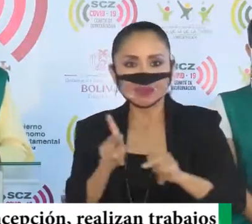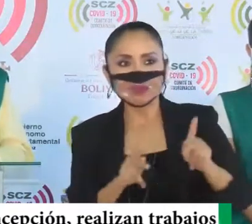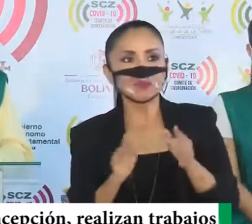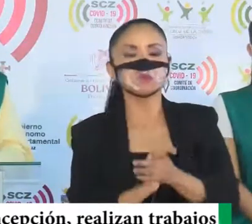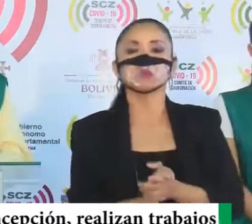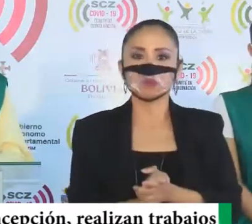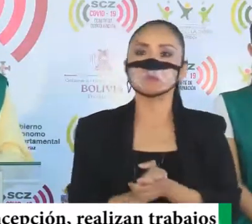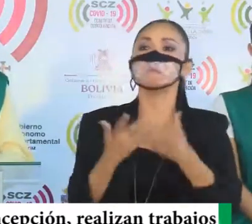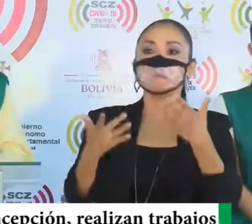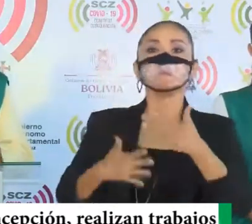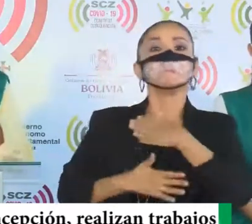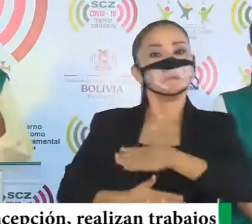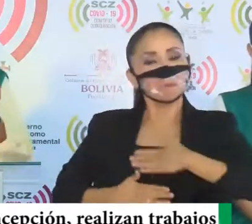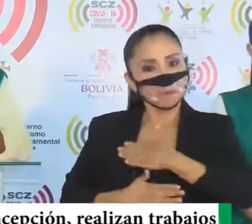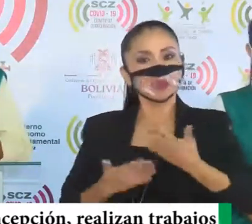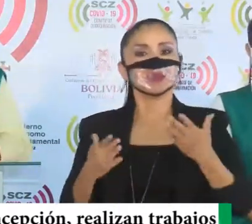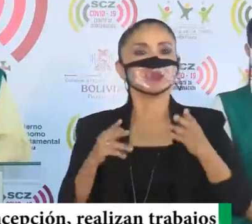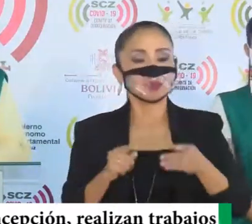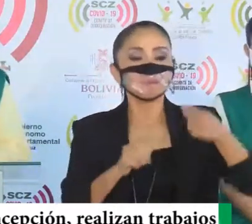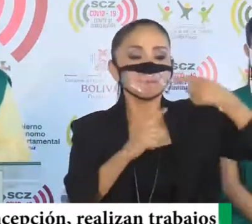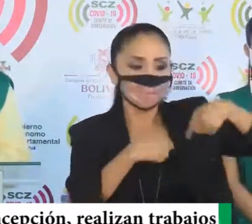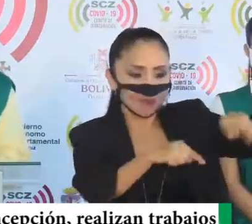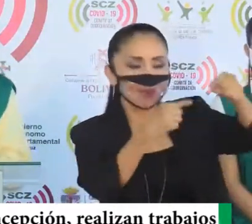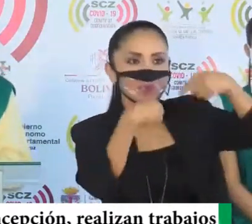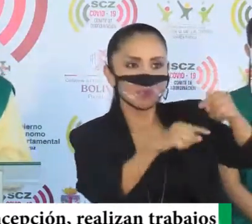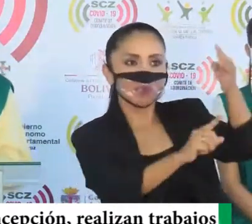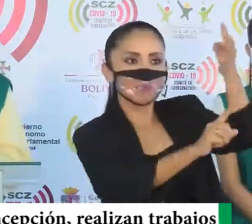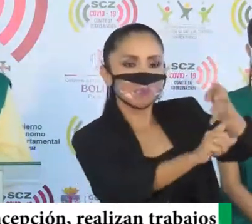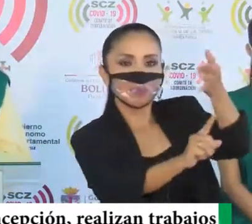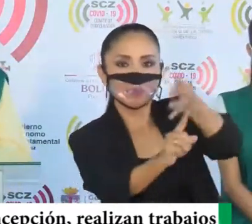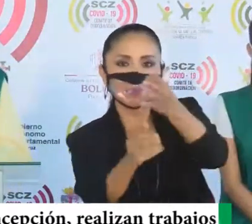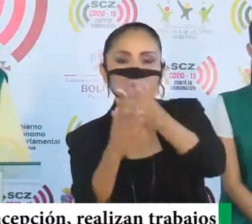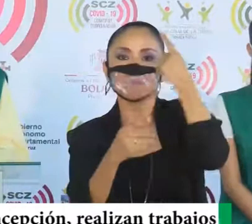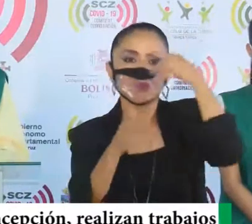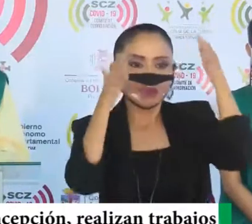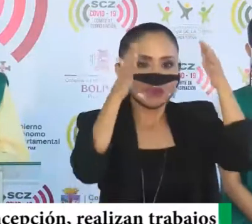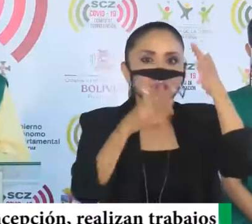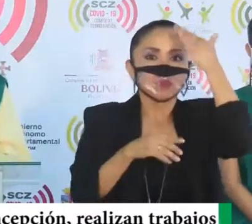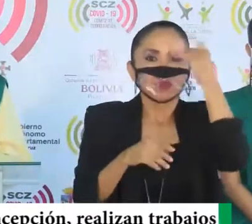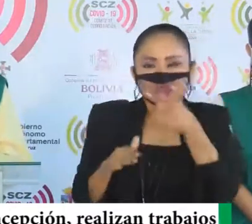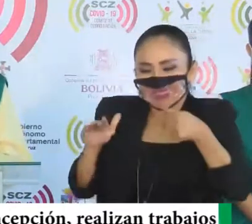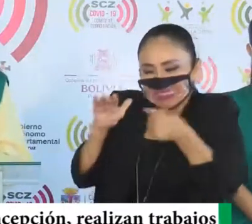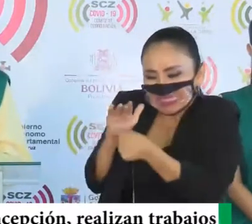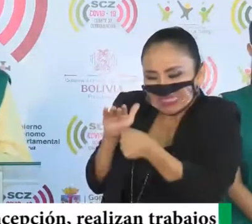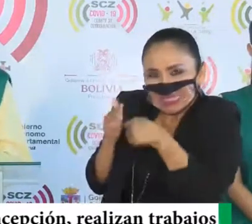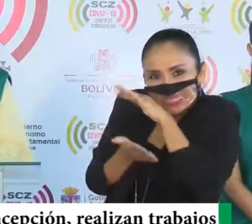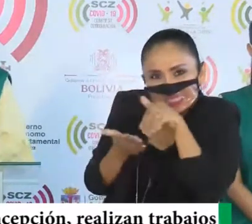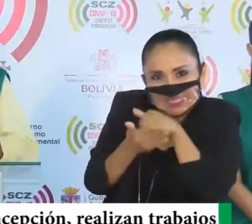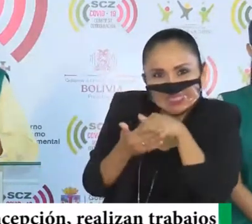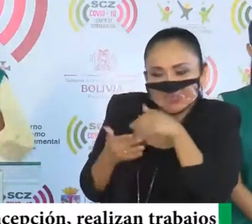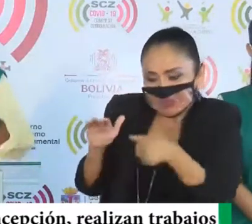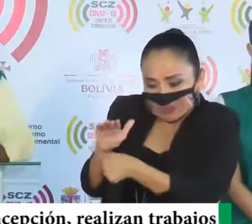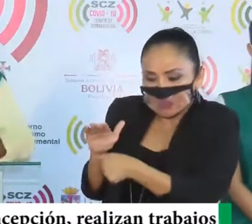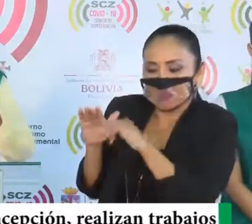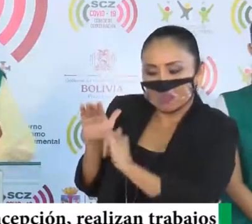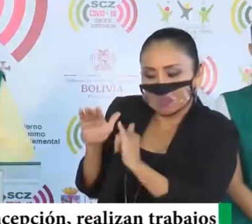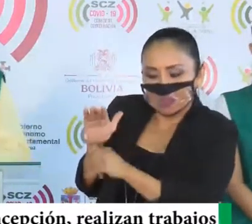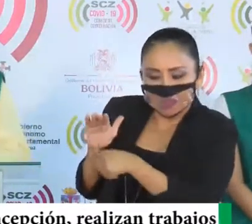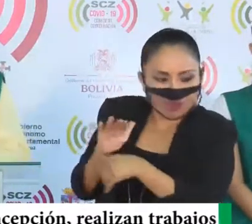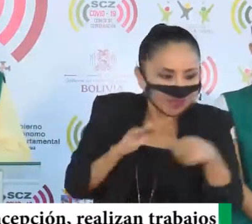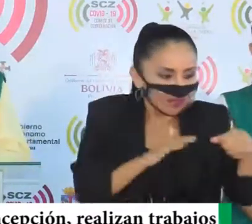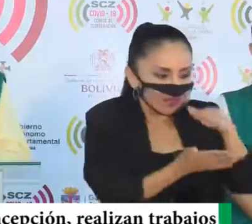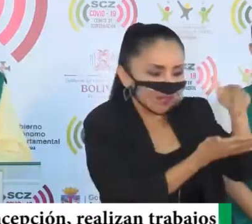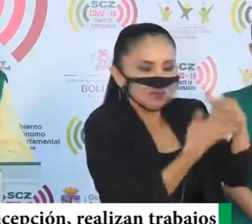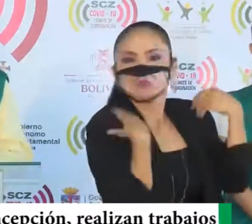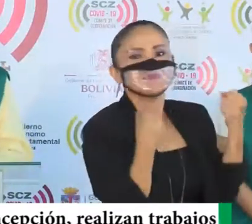está siendo muy agradecida, está asistiendo, algo que no hacen ellos, porque no salen, a los centros de salud, por miedo, a contagiarse,